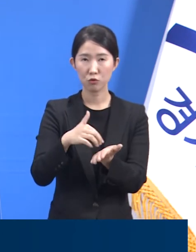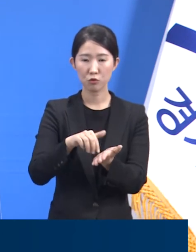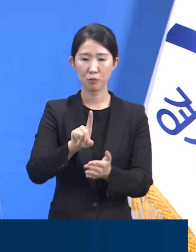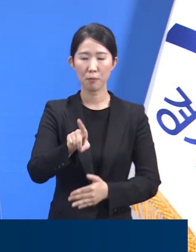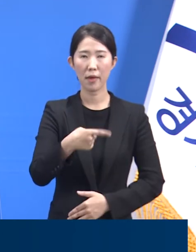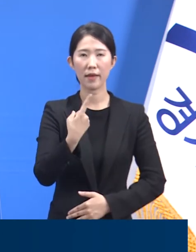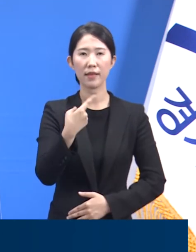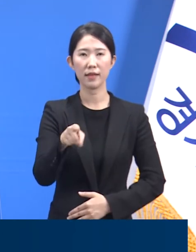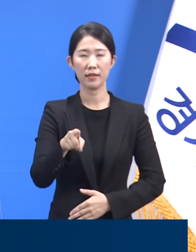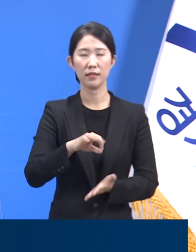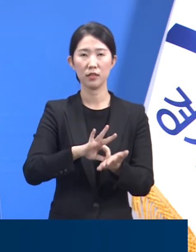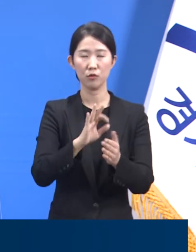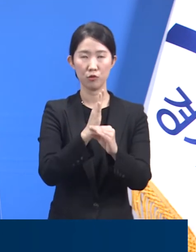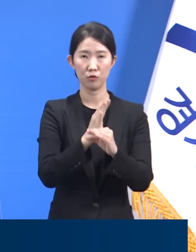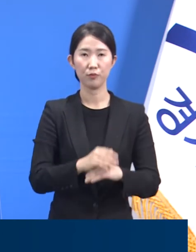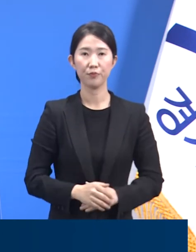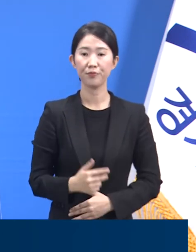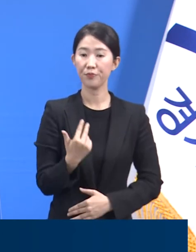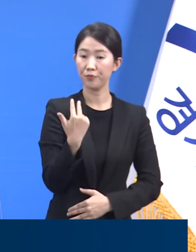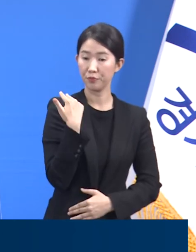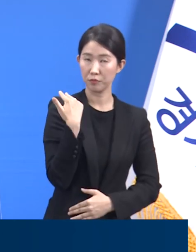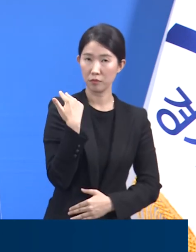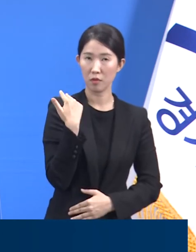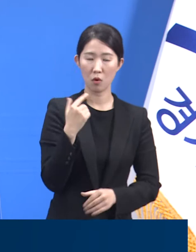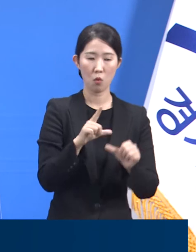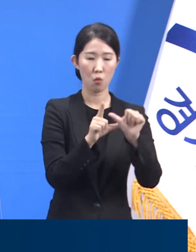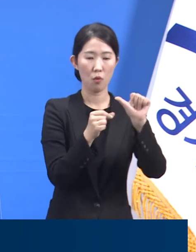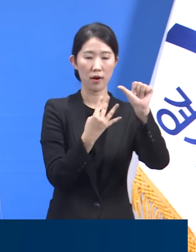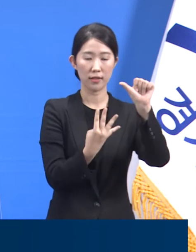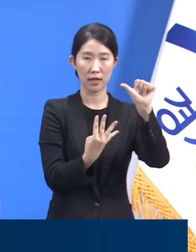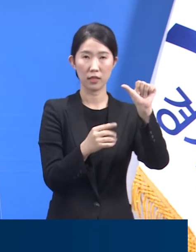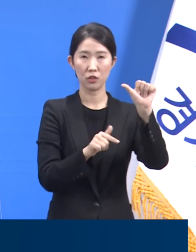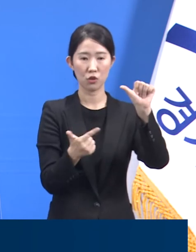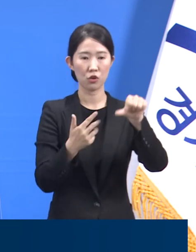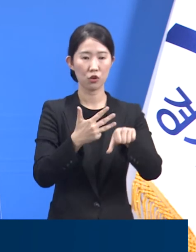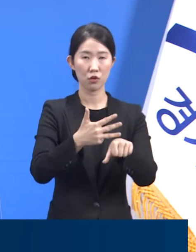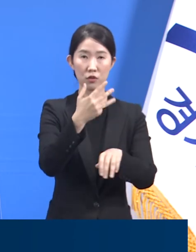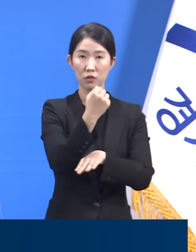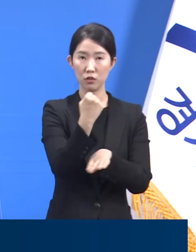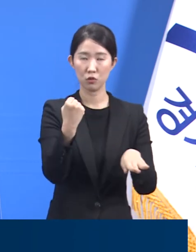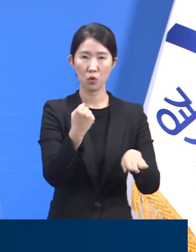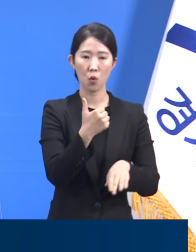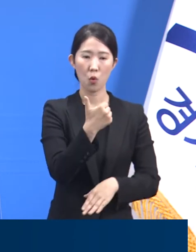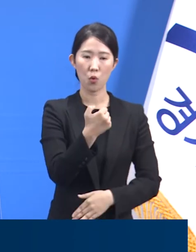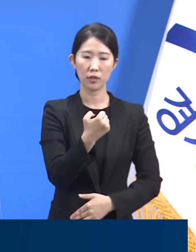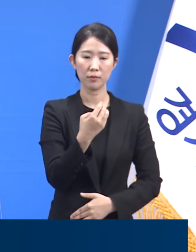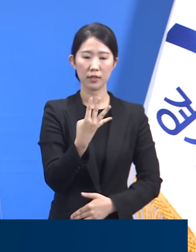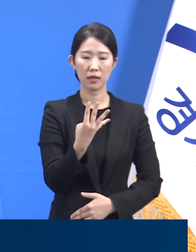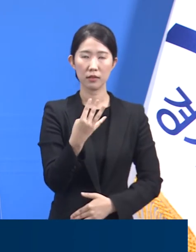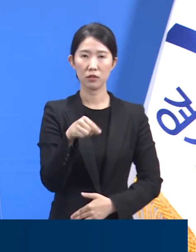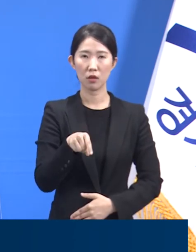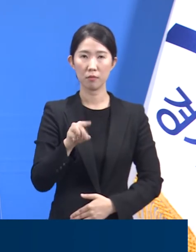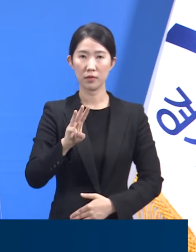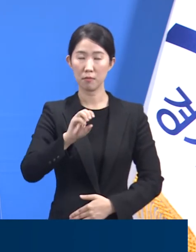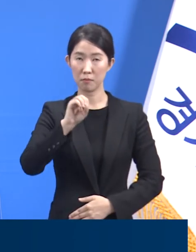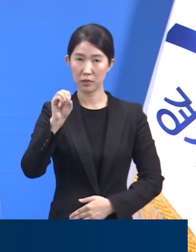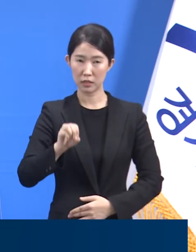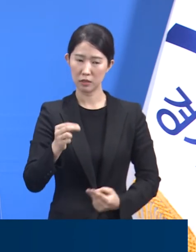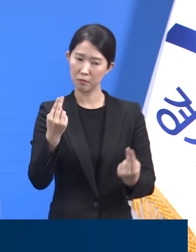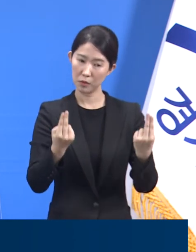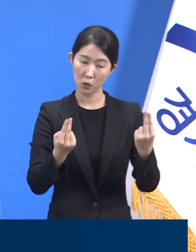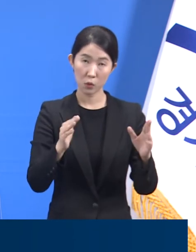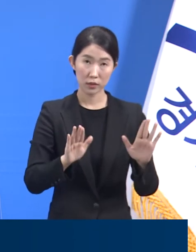일주일 전인 5월 4일 20시 기준 53.4% 가동률 대비